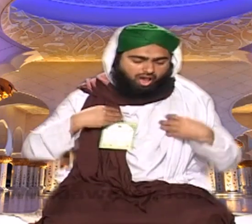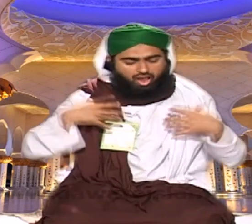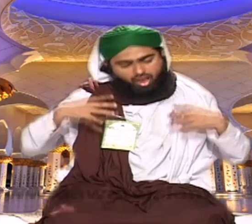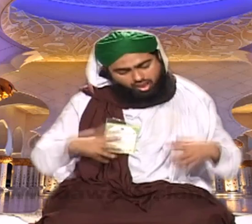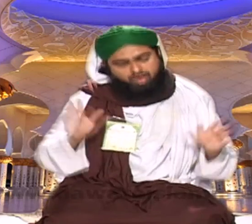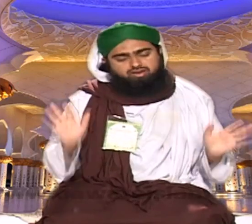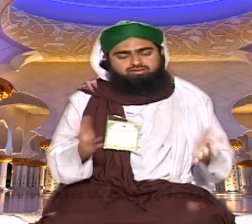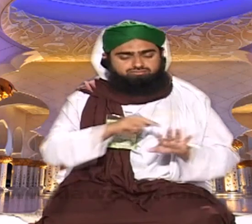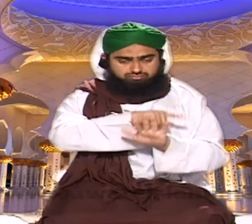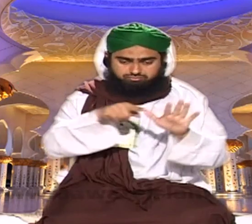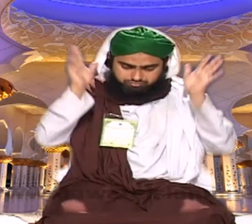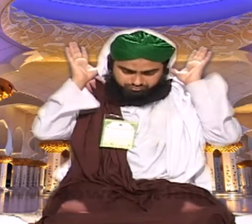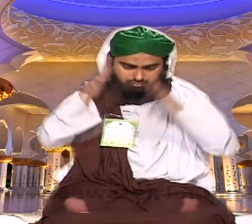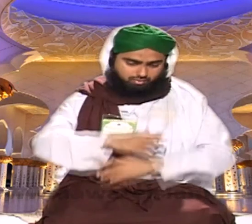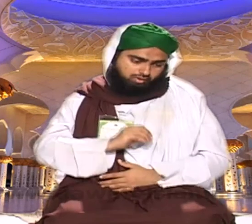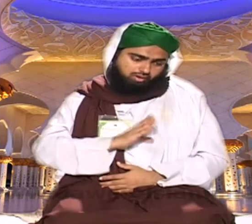نماز قضاء نہیں ہوگی